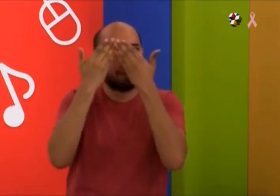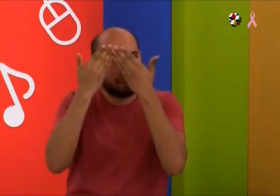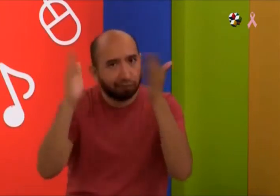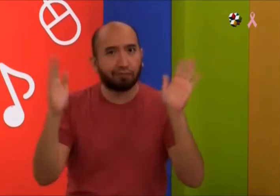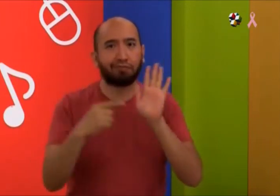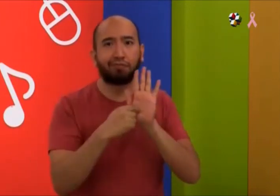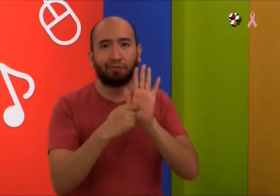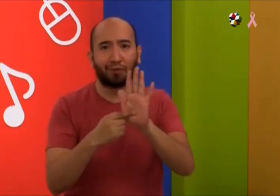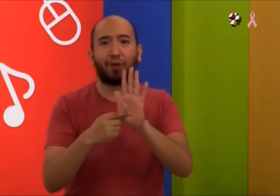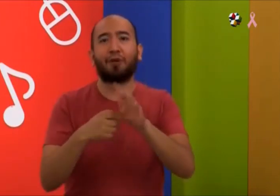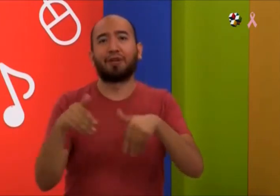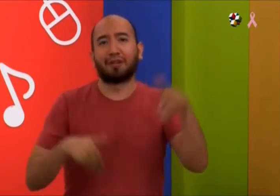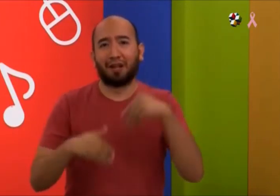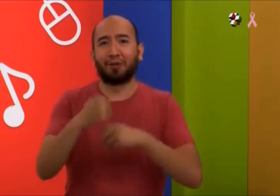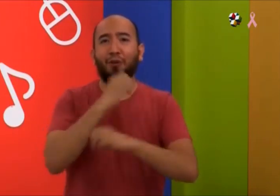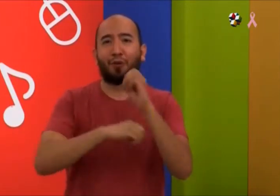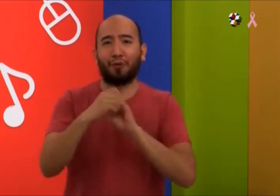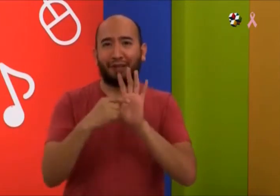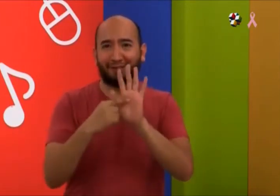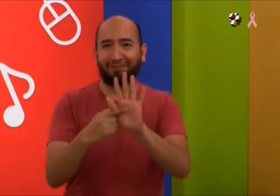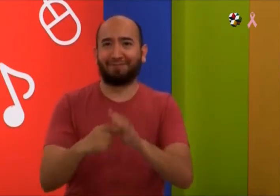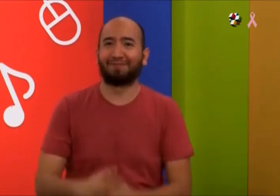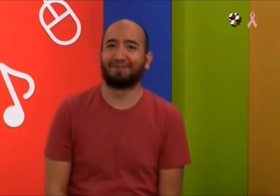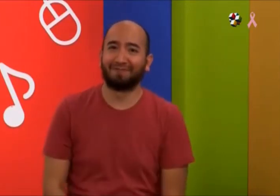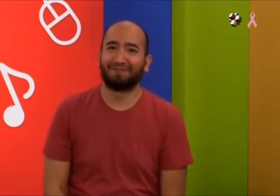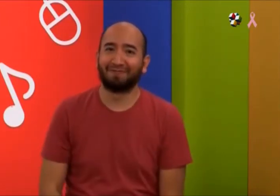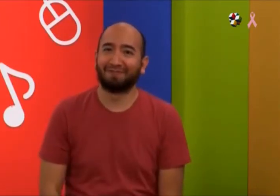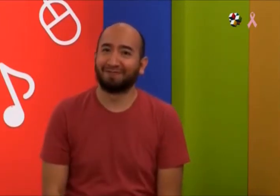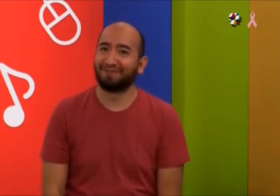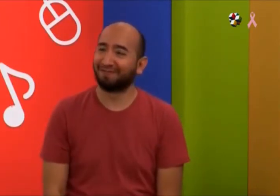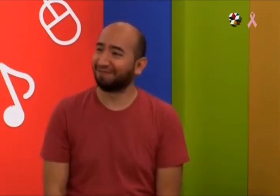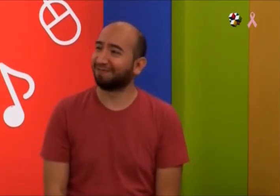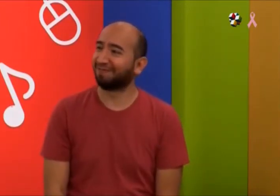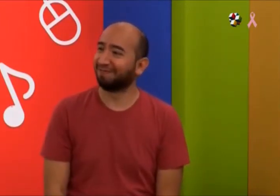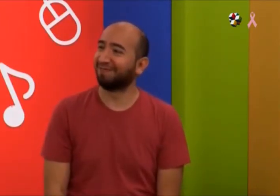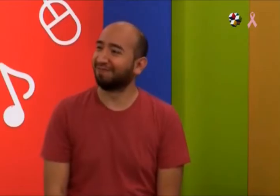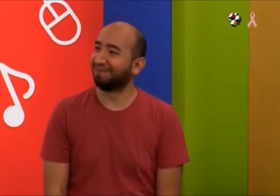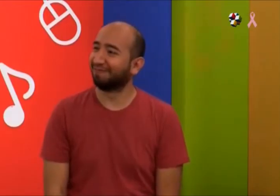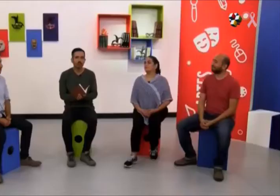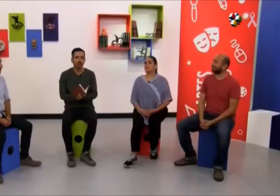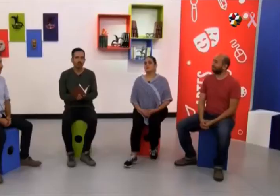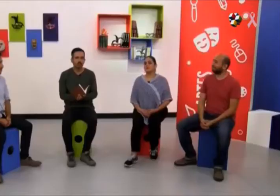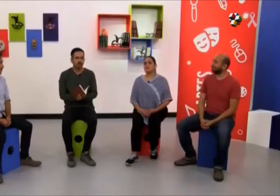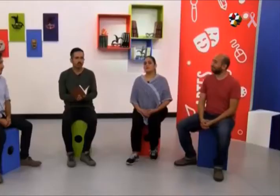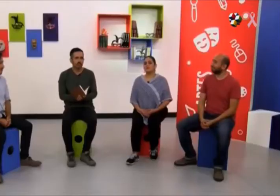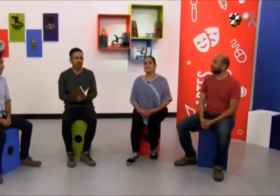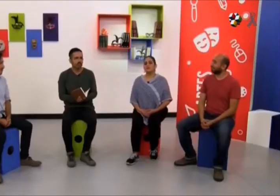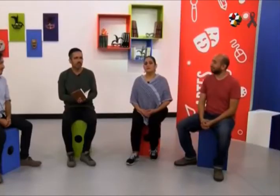Y nos conocen sordos y oyentes y han abierto su mente a estas cosas. Es importante que lo visualicen.